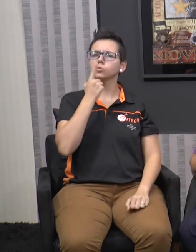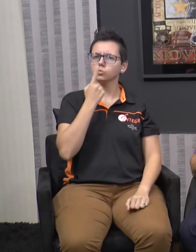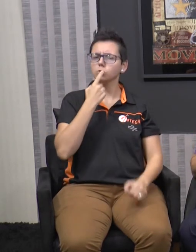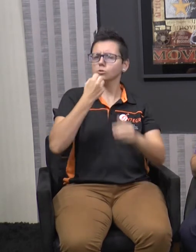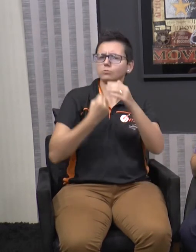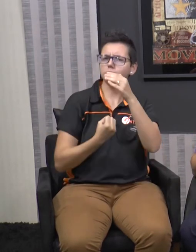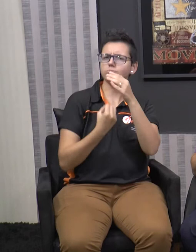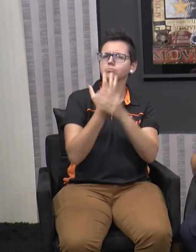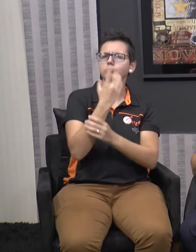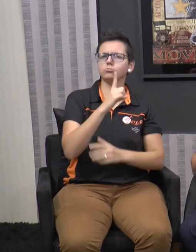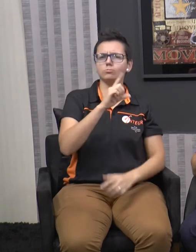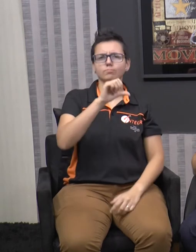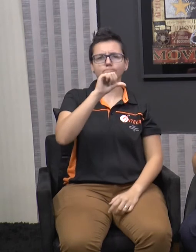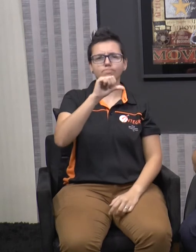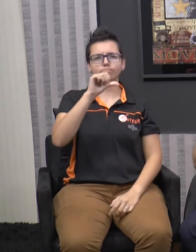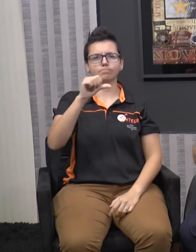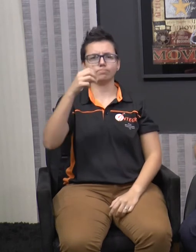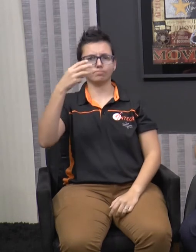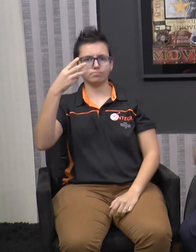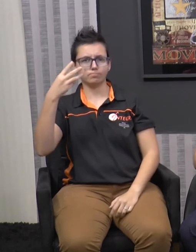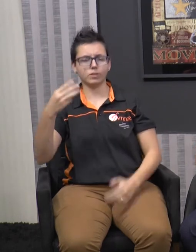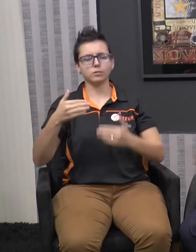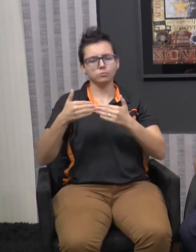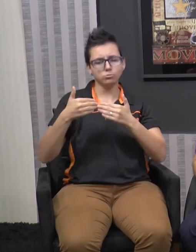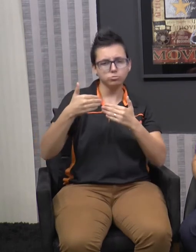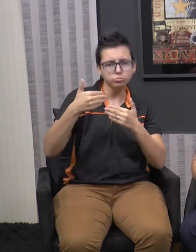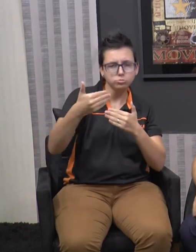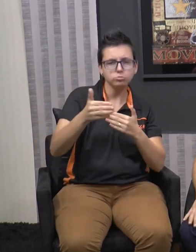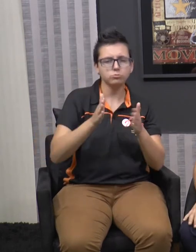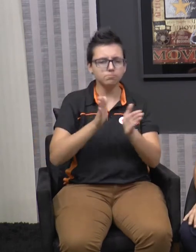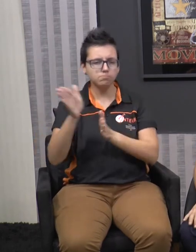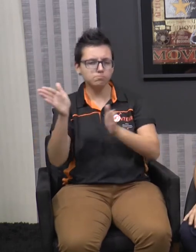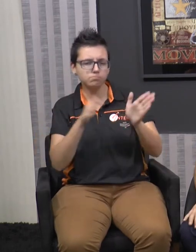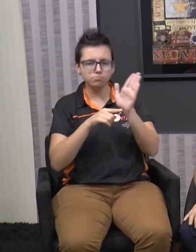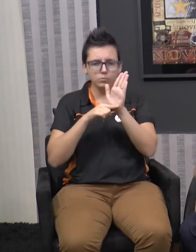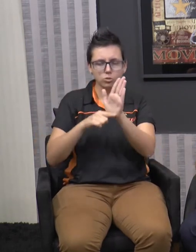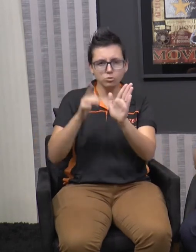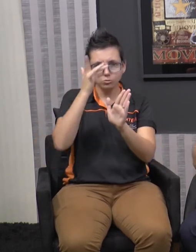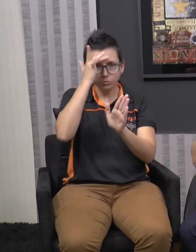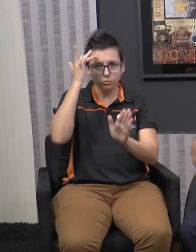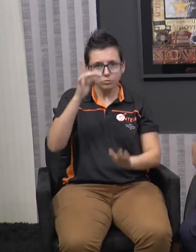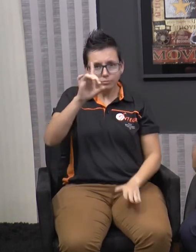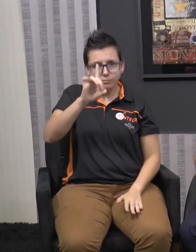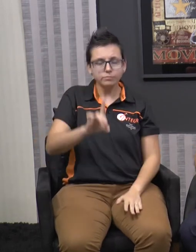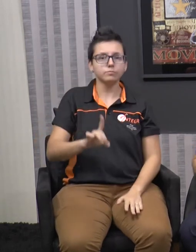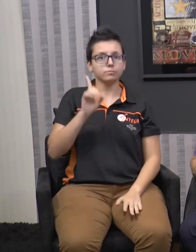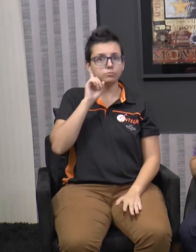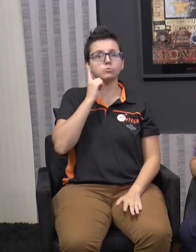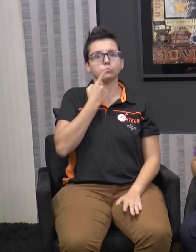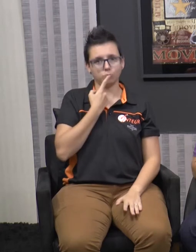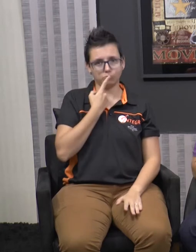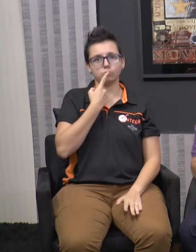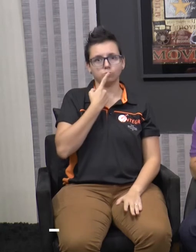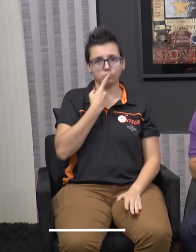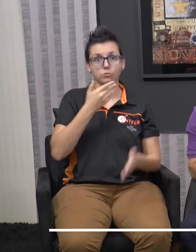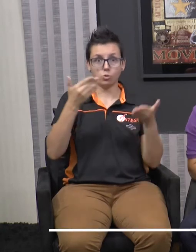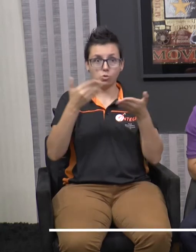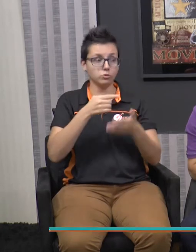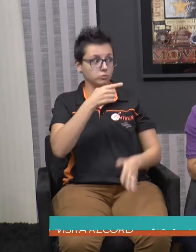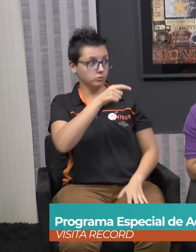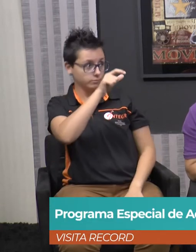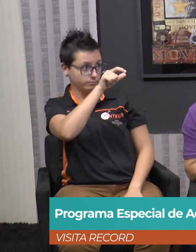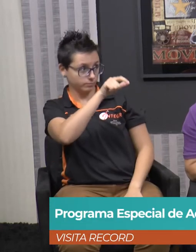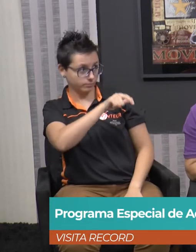1993 e que vem auxiliar as pessoas com deficiências auditivas. Eu converso aqui com a